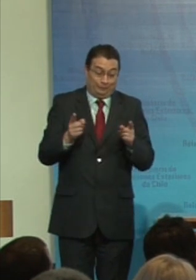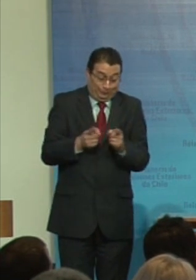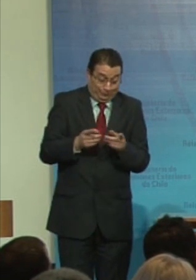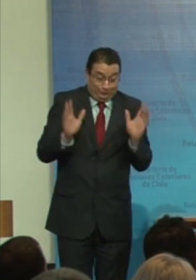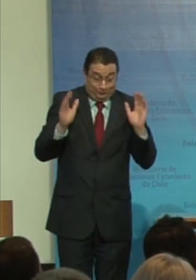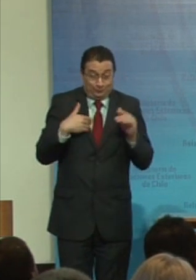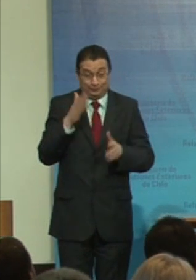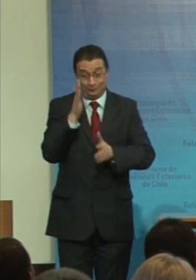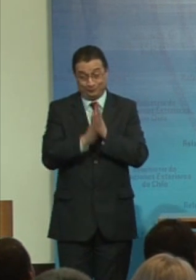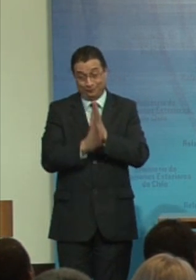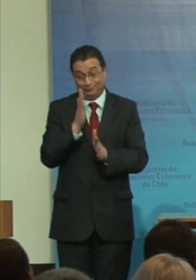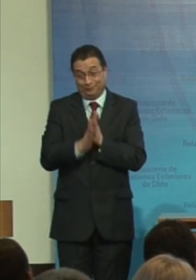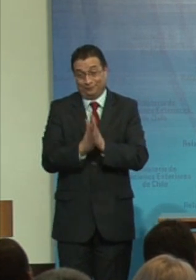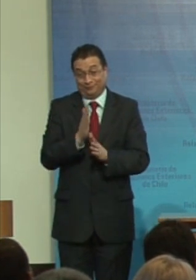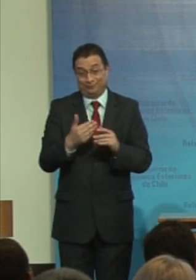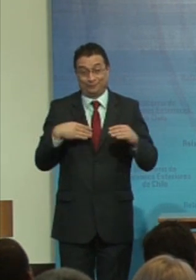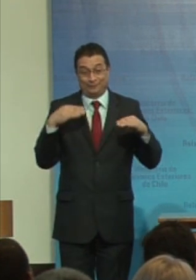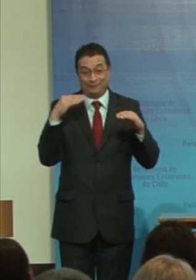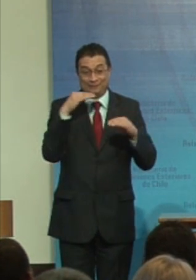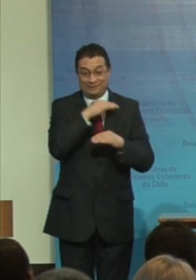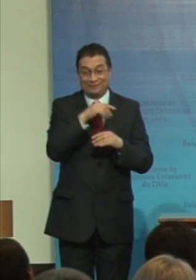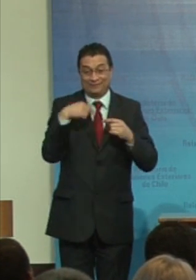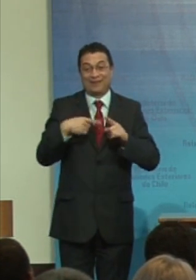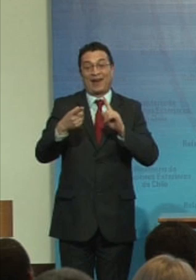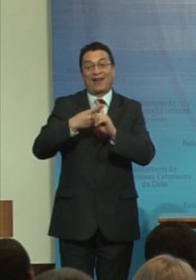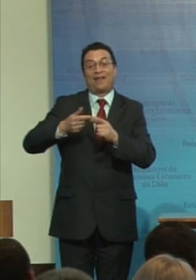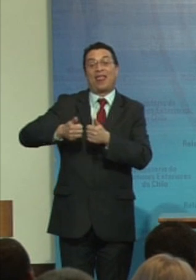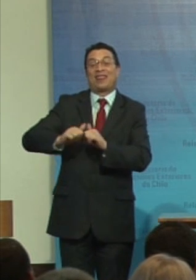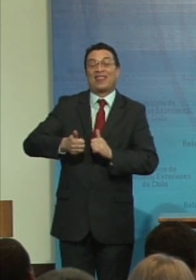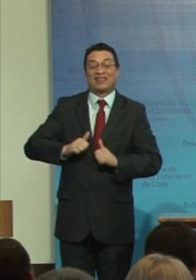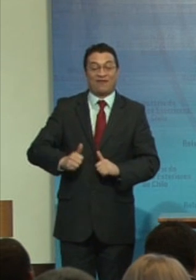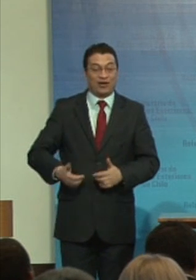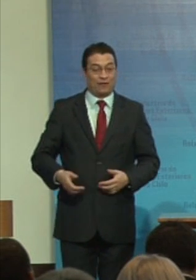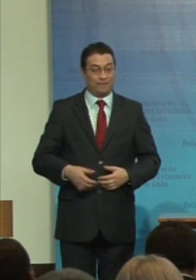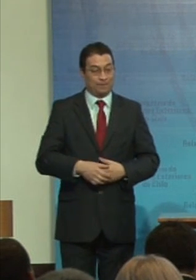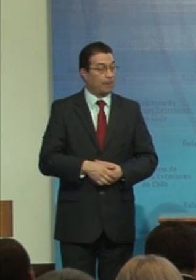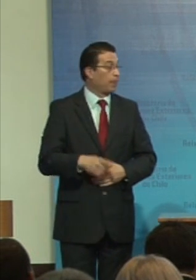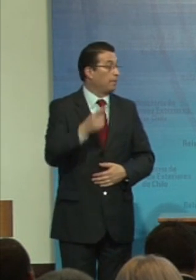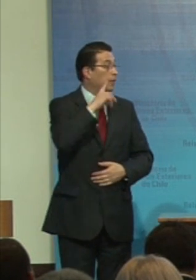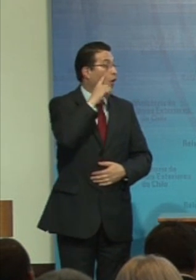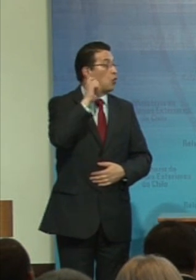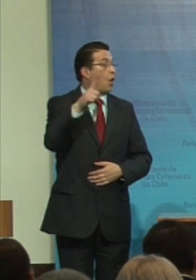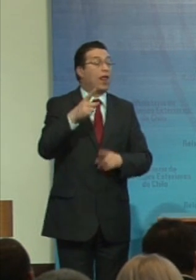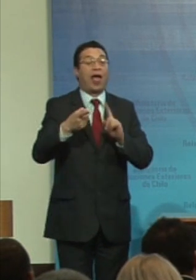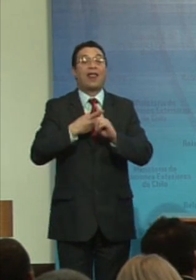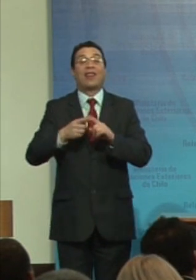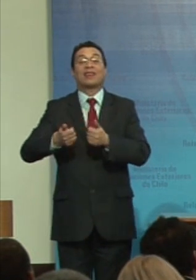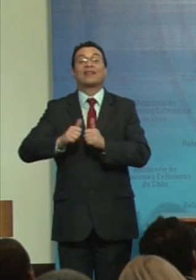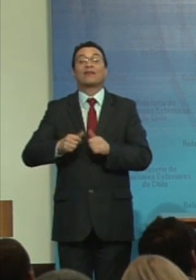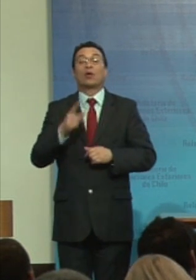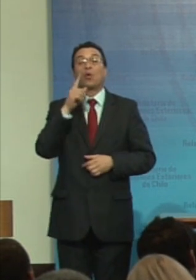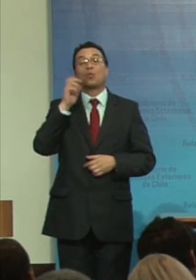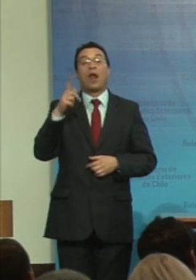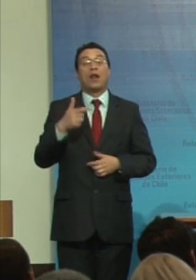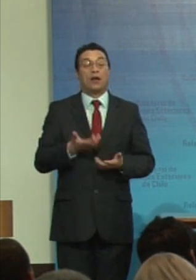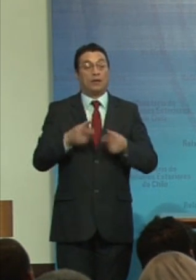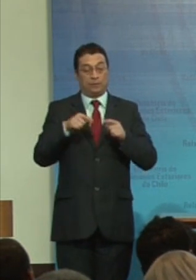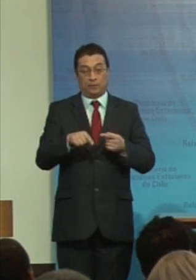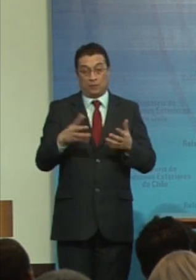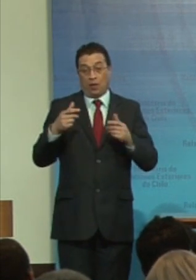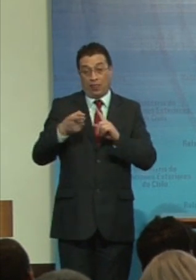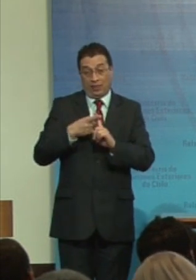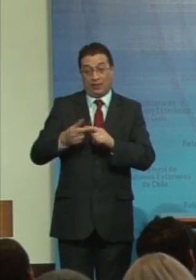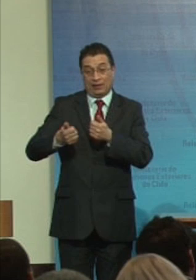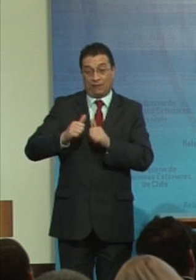voy rápidamente rápidamente a los desafíos ¿cuáles son los desafíos? los desafíos son